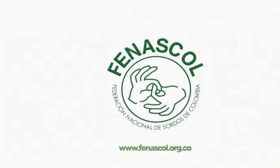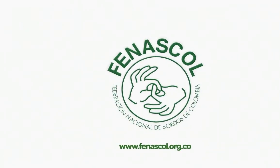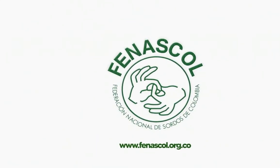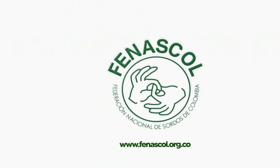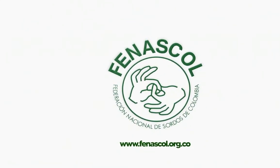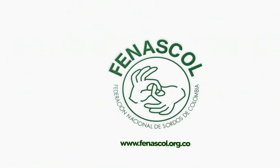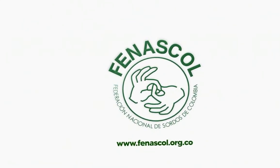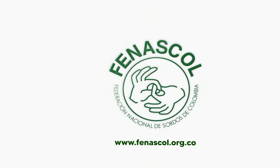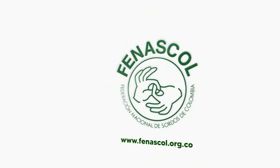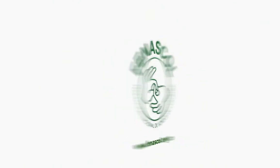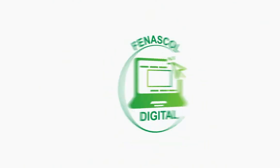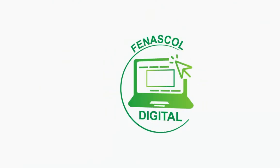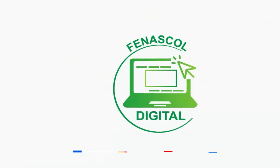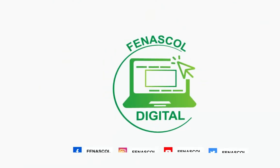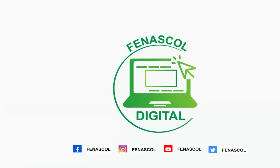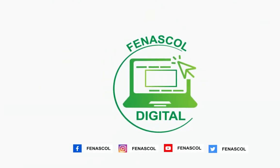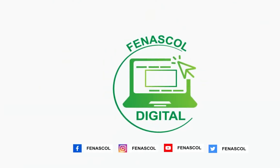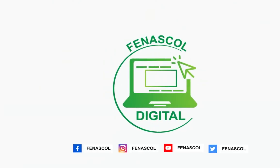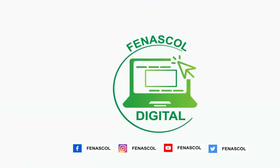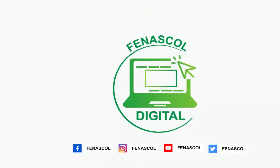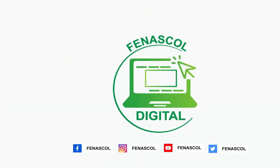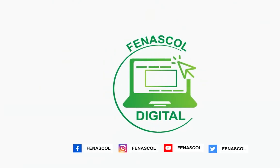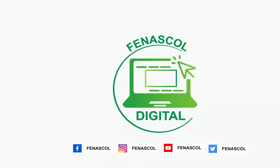Gracias por ver el video